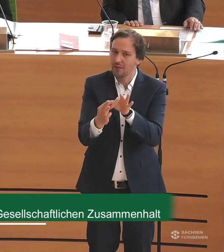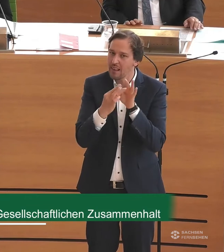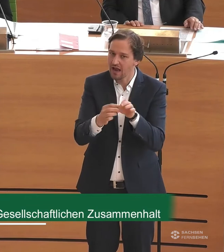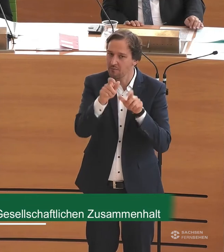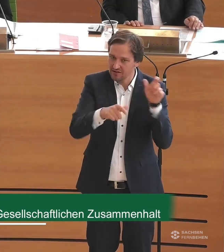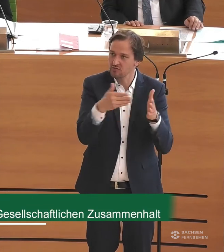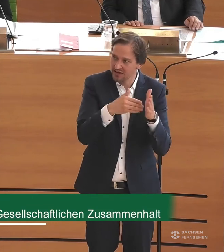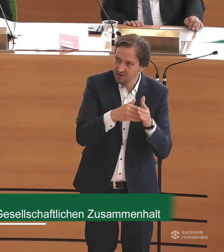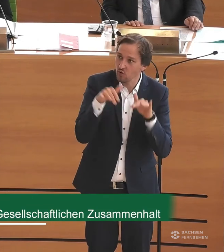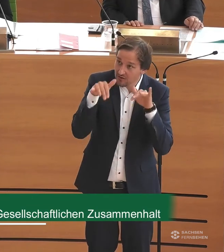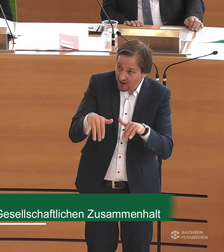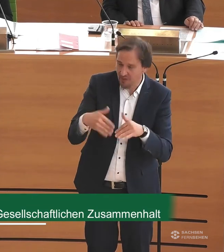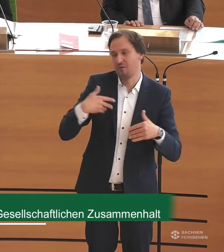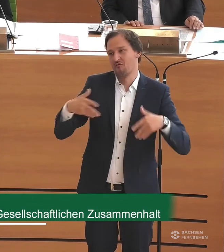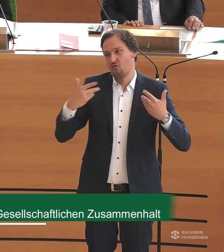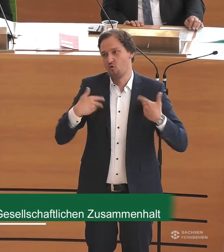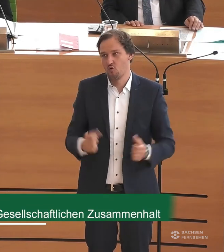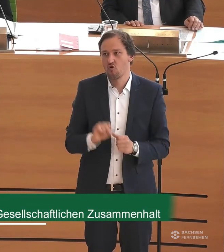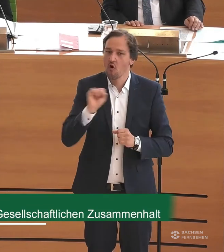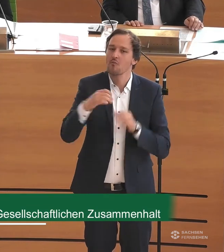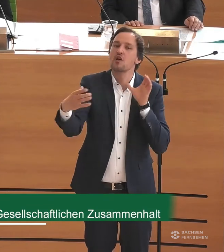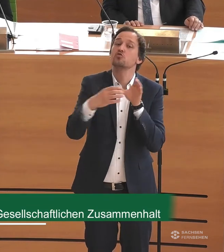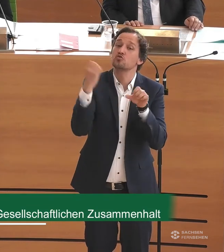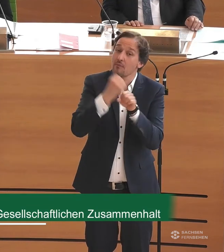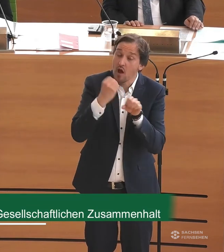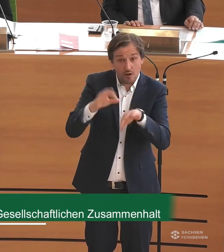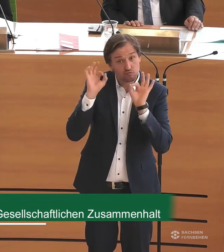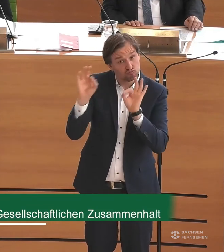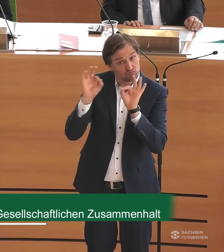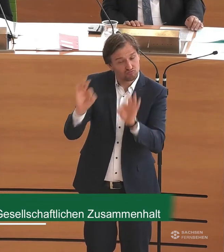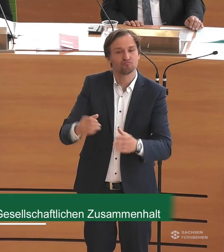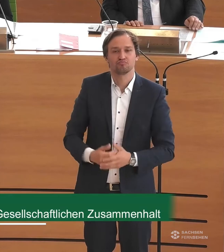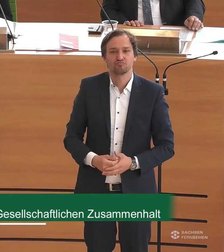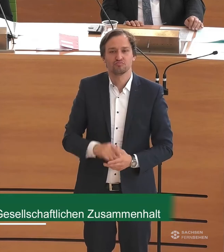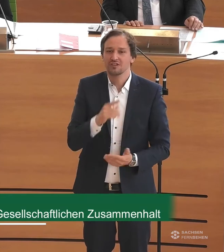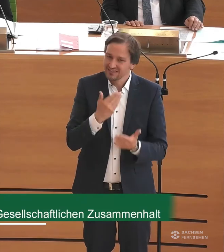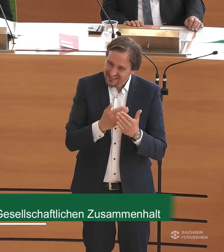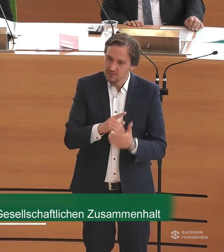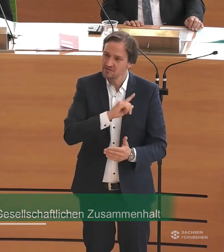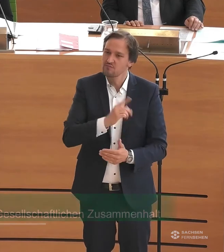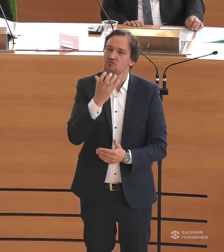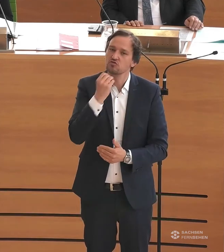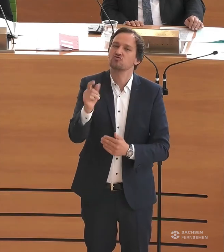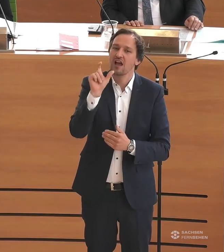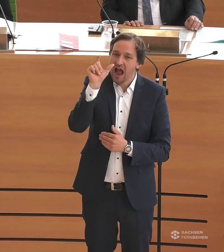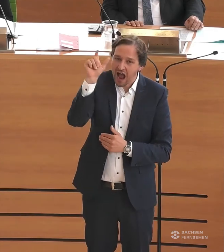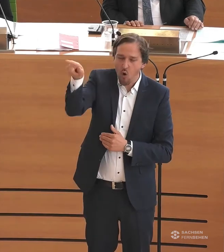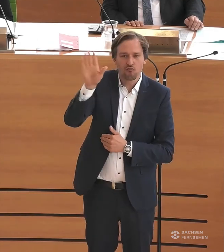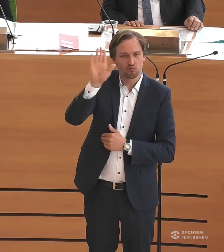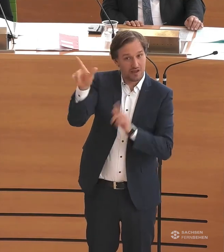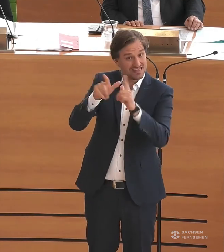freue mich sehr, dass Sie heute da sind, weil wir schon eine sehr gute Zusammenarbeit pflegen und möchte mich dafür auch gleich ganz herzlich bei Ihnen und